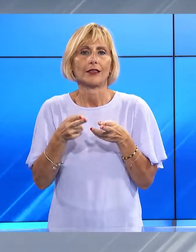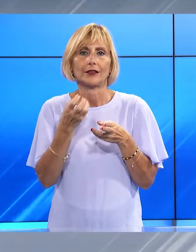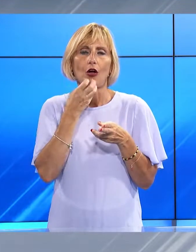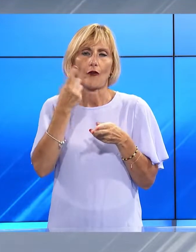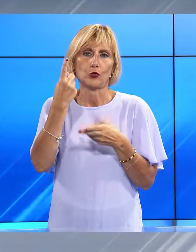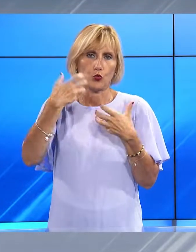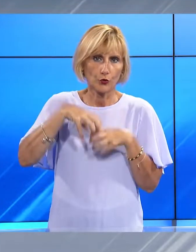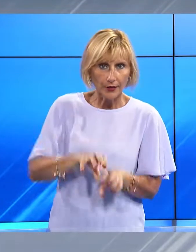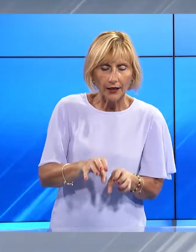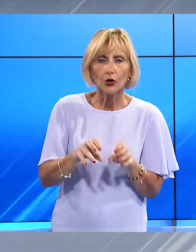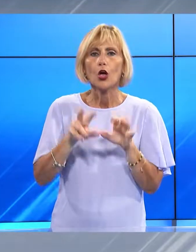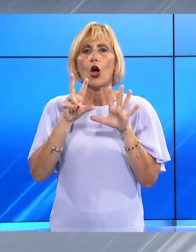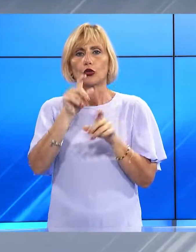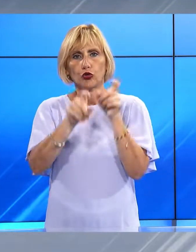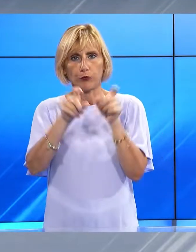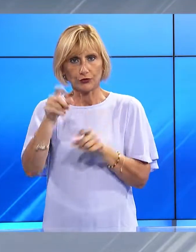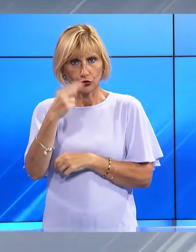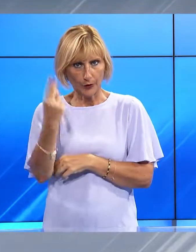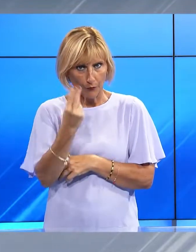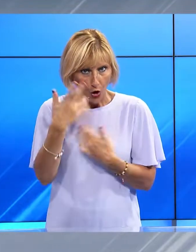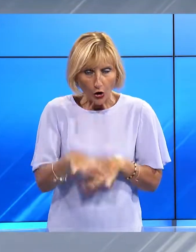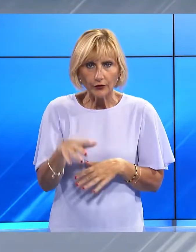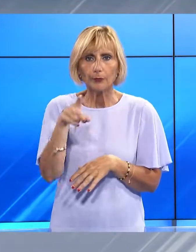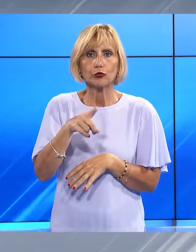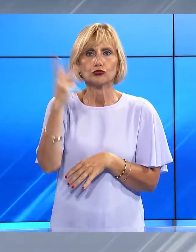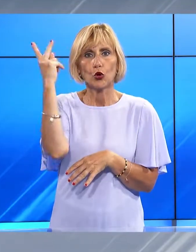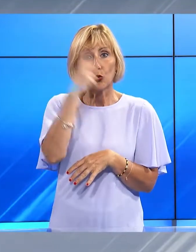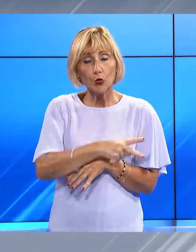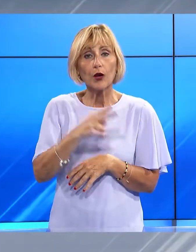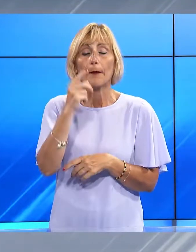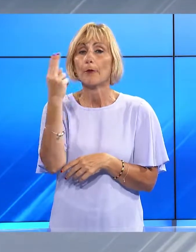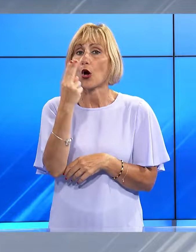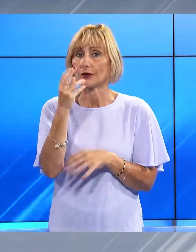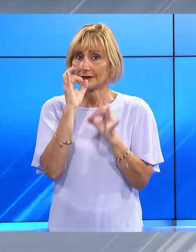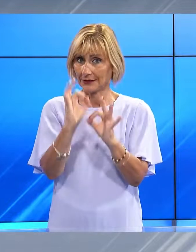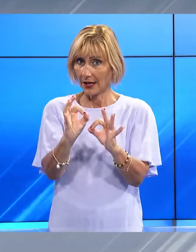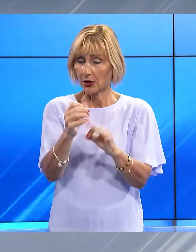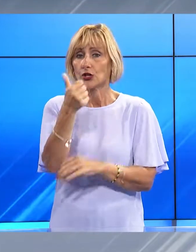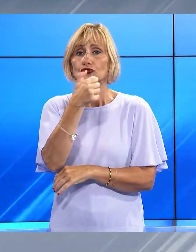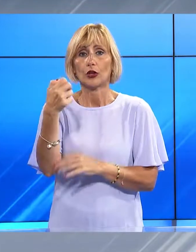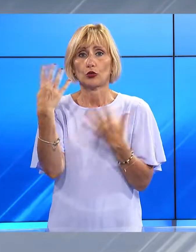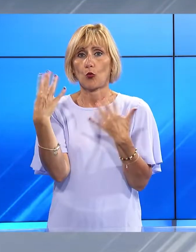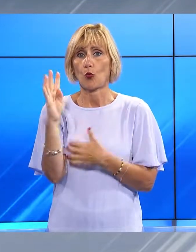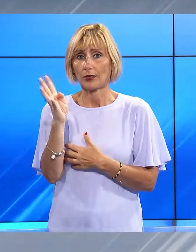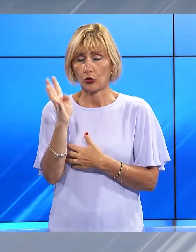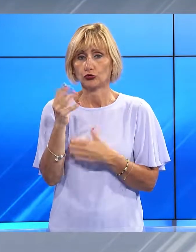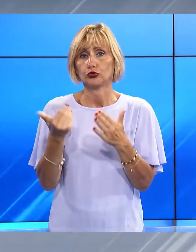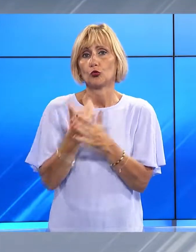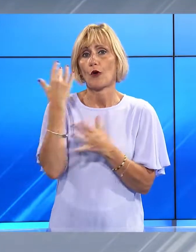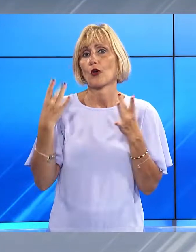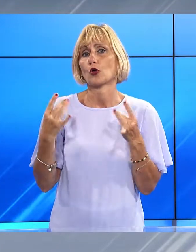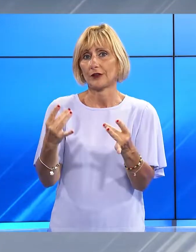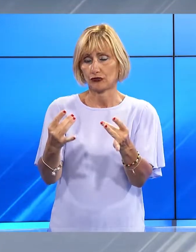terapia intensiva, otto i decessi, provincia di Lucca che segna nessun decesso, ma 114 nuovi contagiati nelle